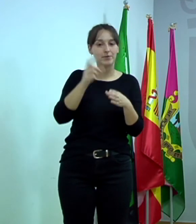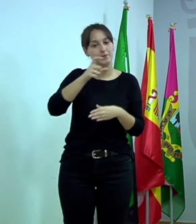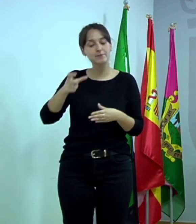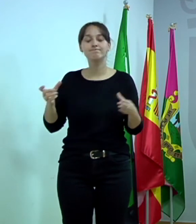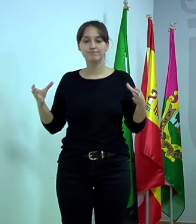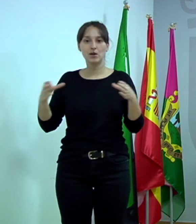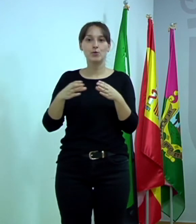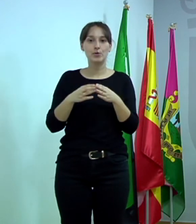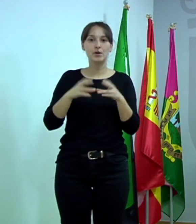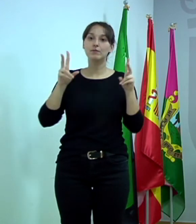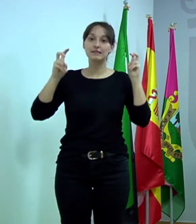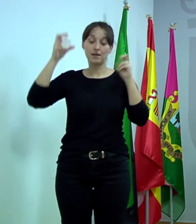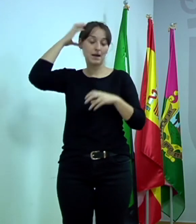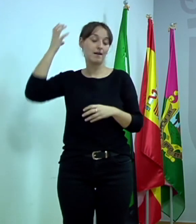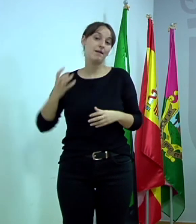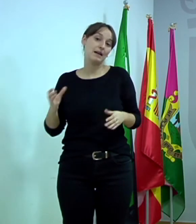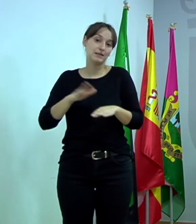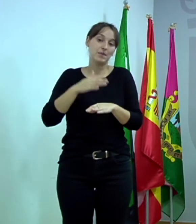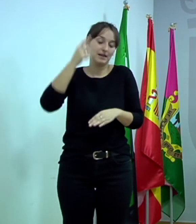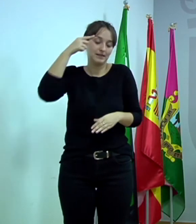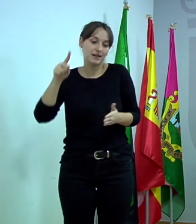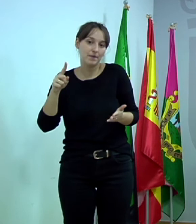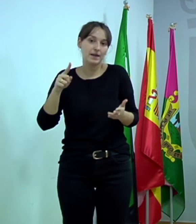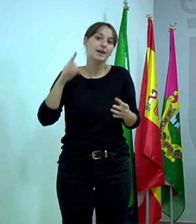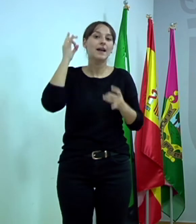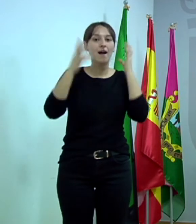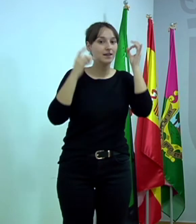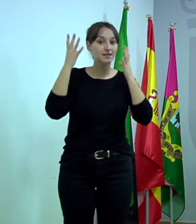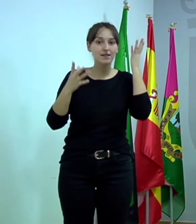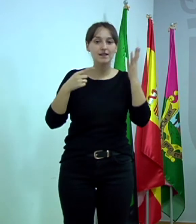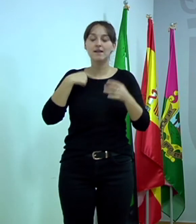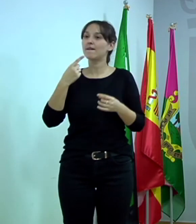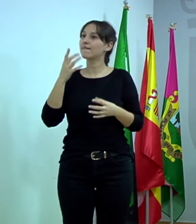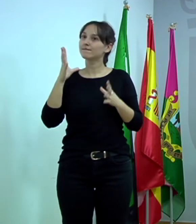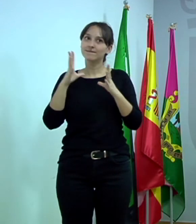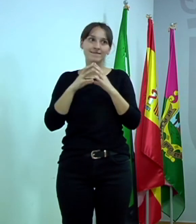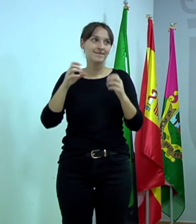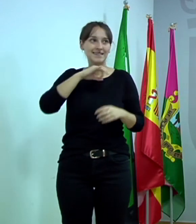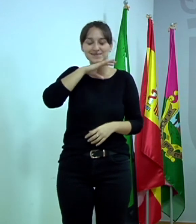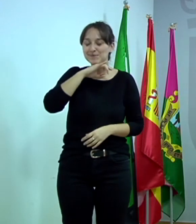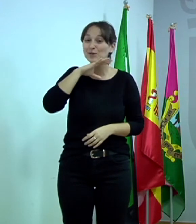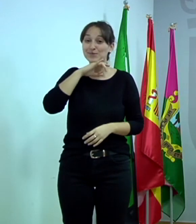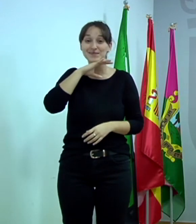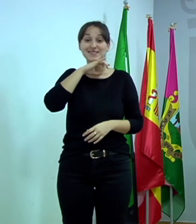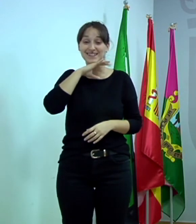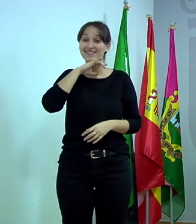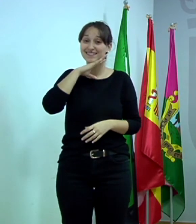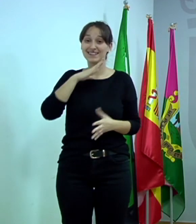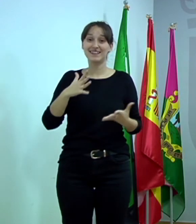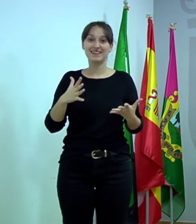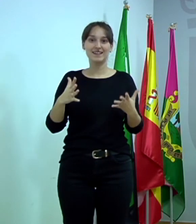y tal en las que estamos trabajando en el evento. Y, nada, estamos muy ilusionados. Es una lástima, pues eso,